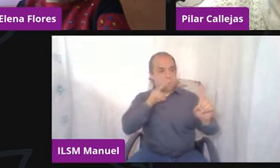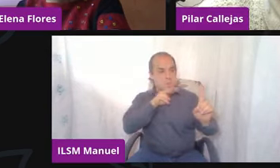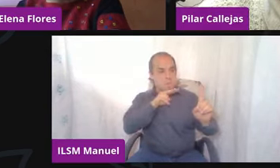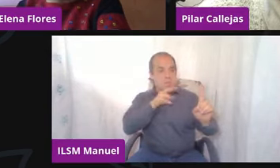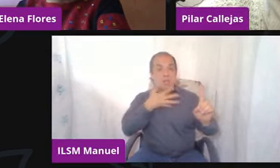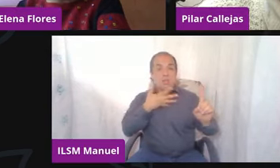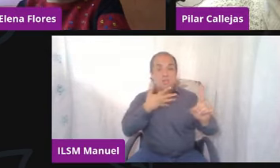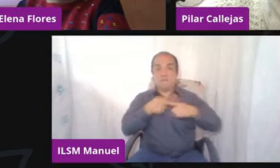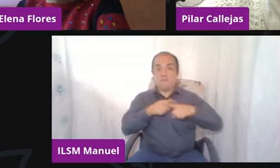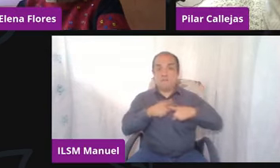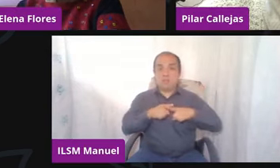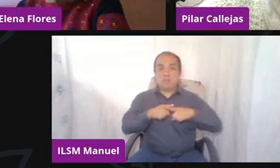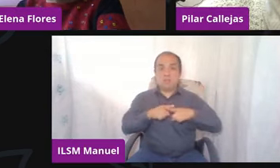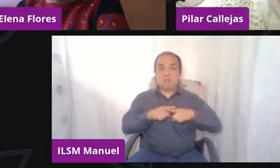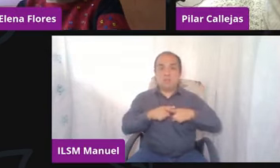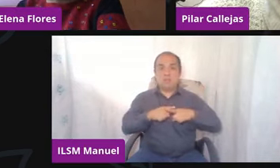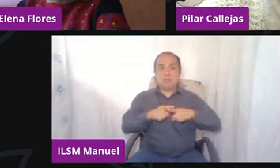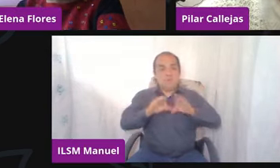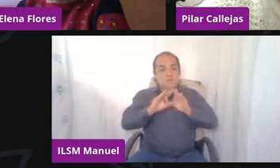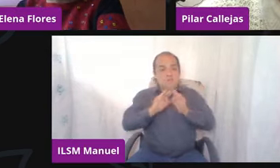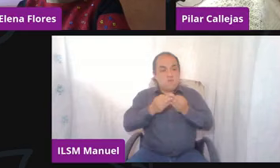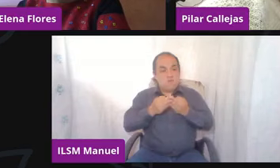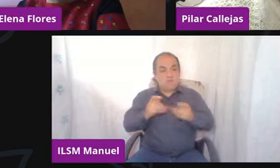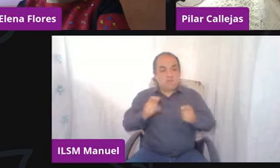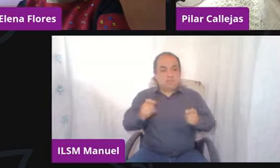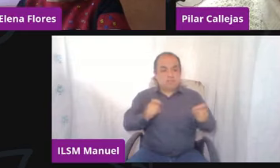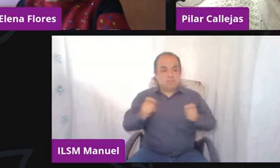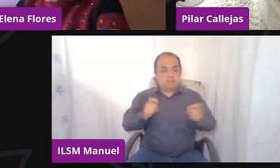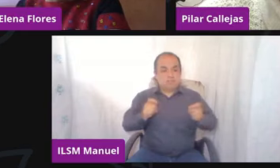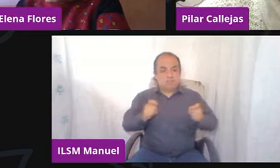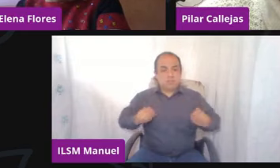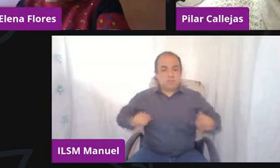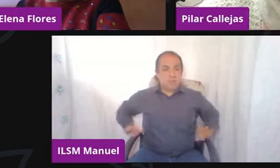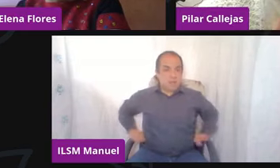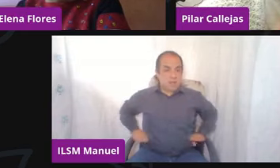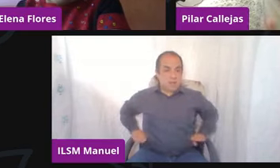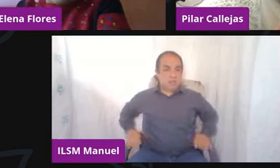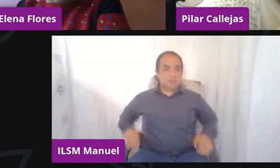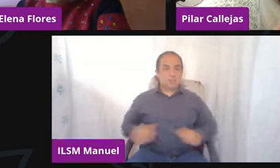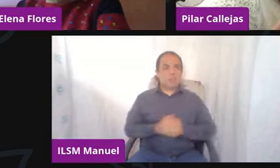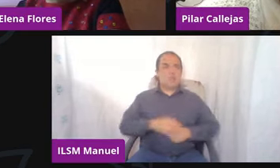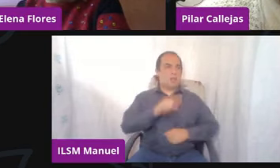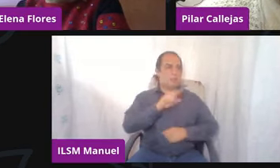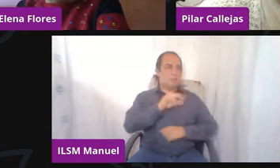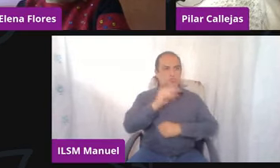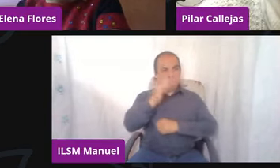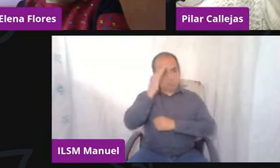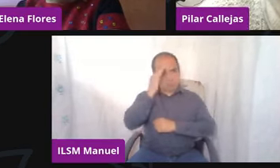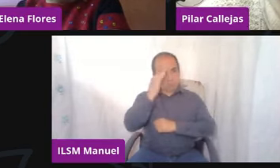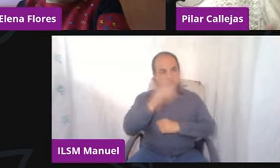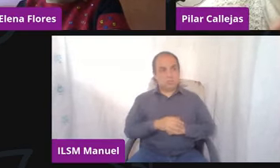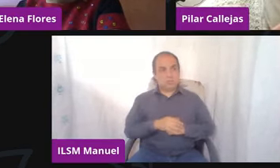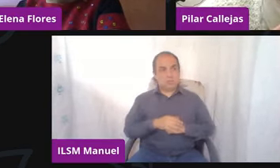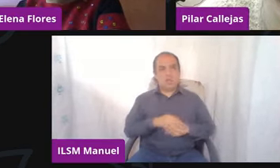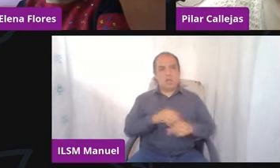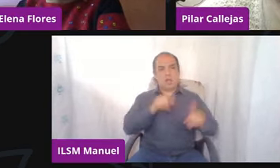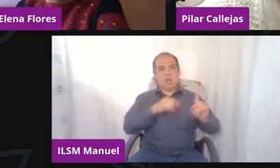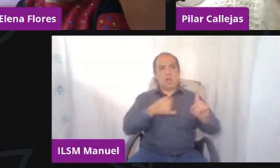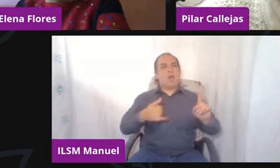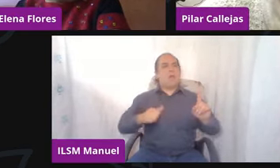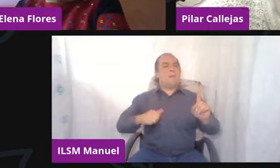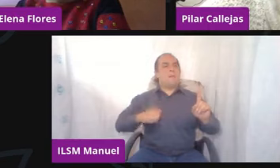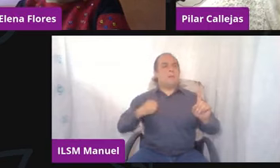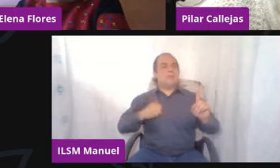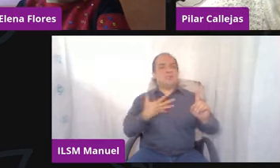cambios en su conducta y no es el que nosotros conocemos, como que algo pasa, si bien el adolescente pasa muchas